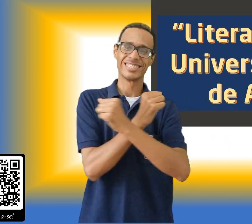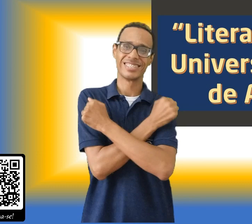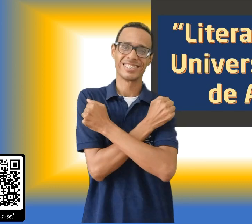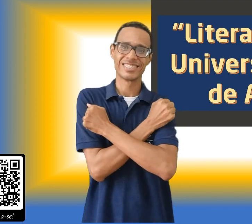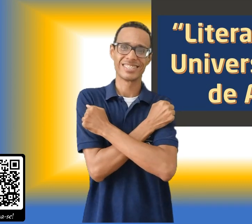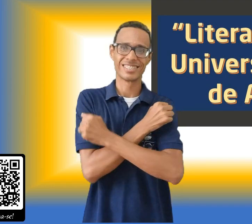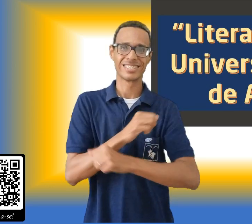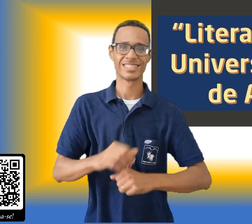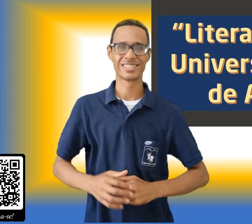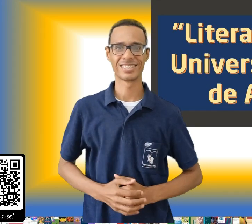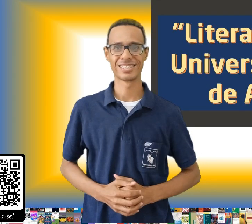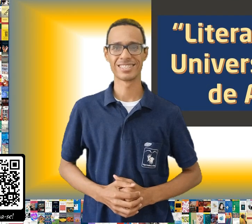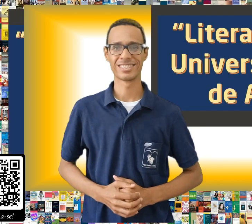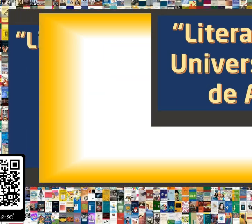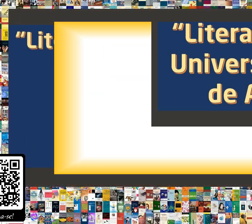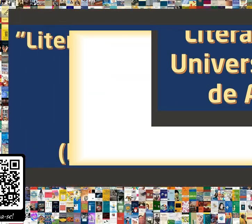Grande abraço! Tchau, tchau!